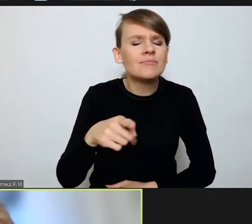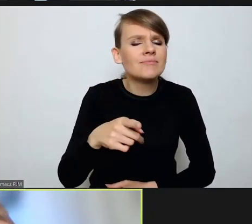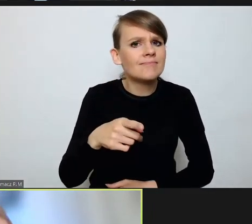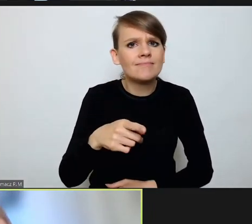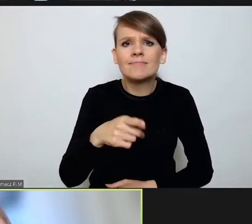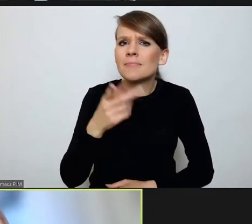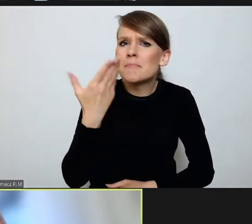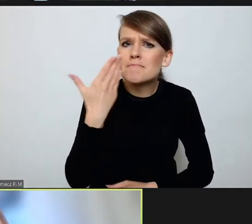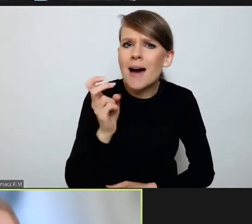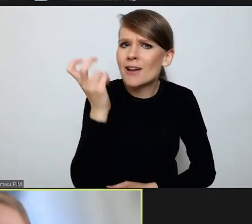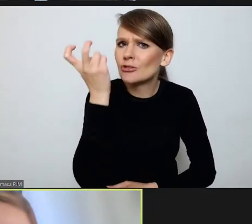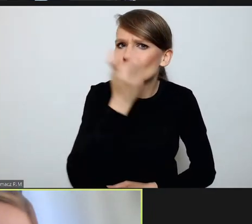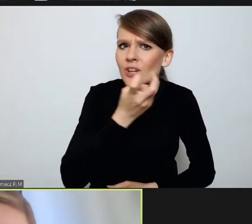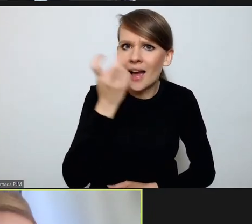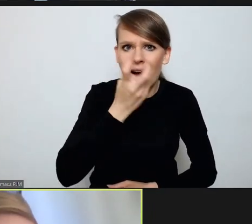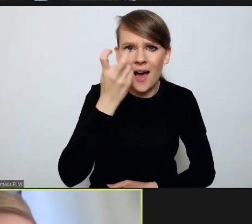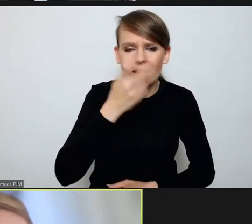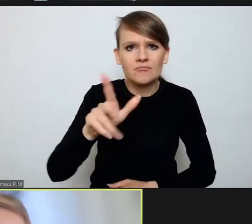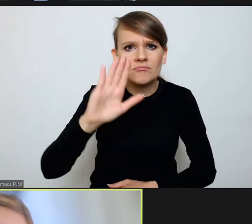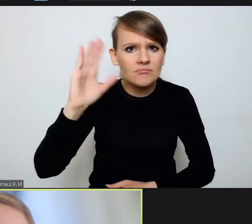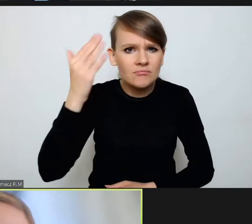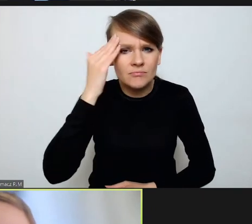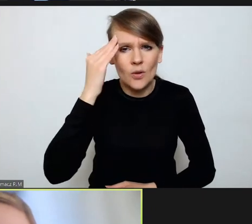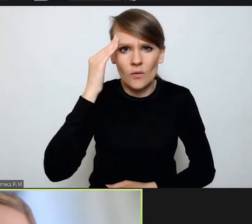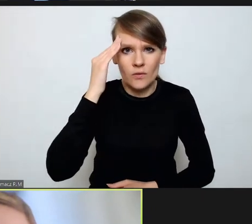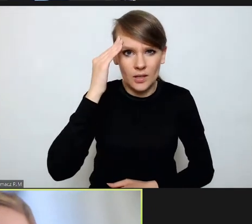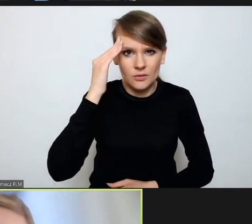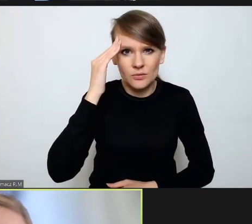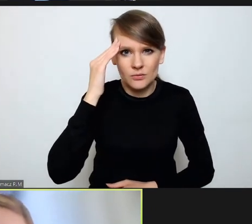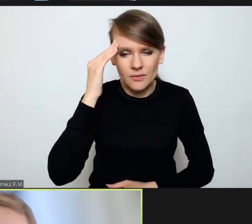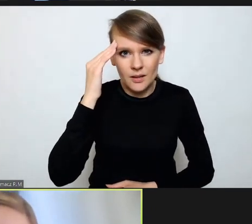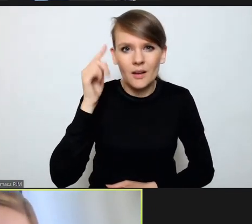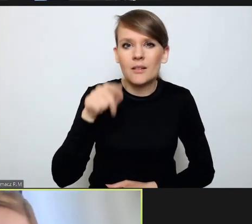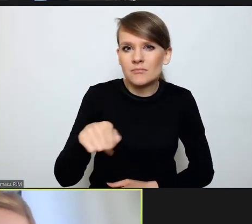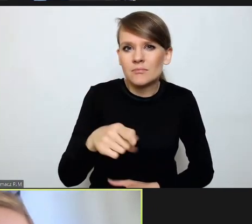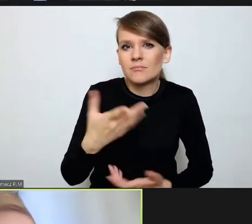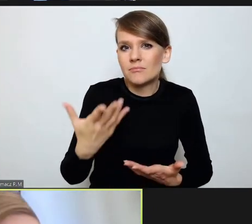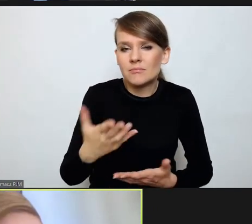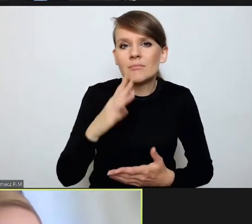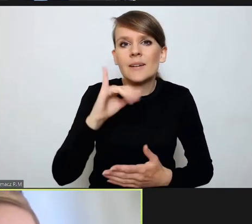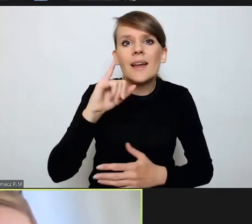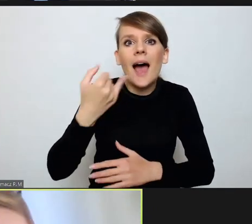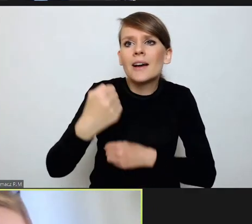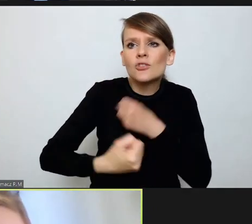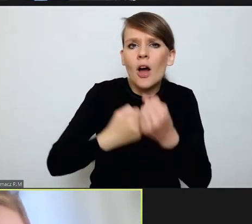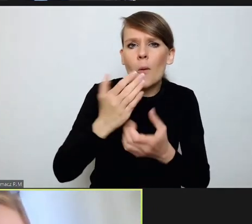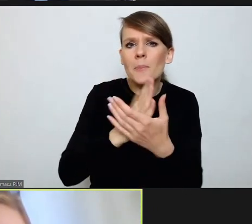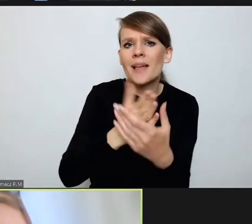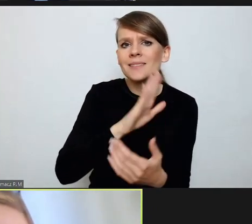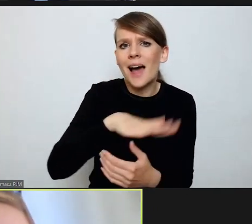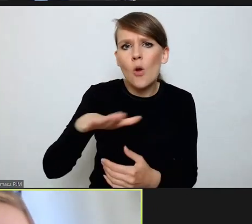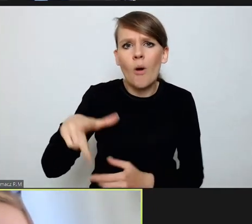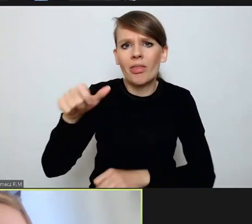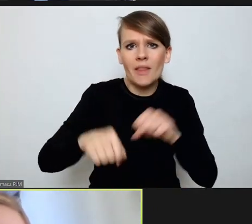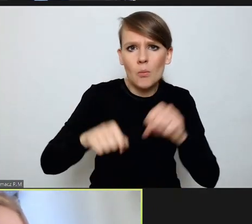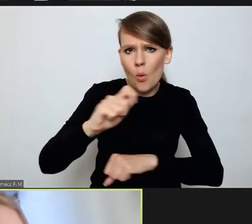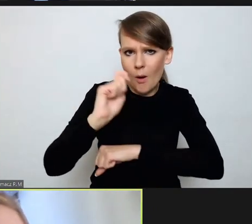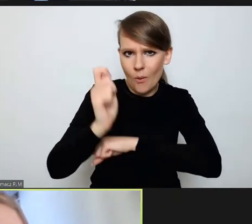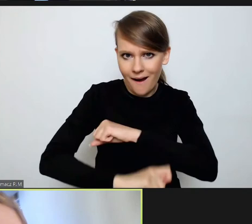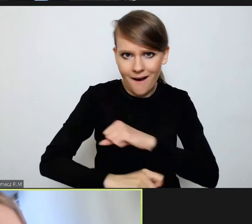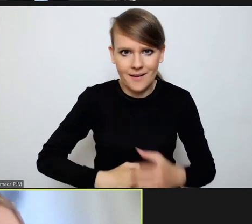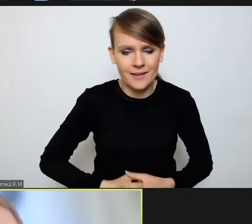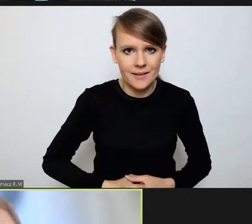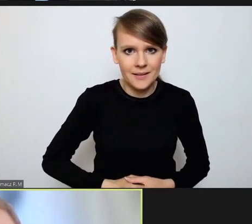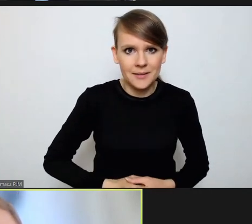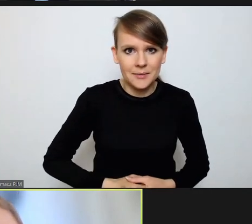ciekawym poszerzeniem horyzontów na temat tego, jak funkcjonuje Międzynarodowy Trybunał Karny. Ja